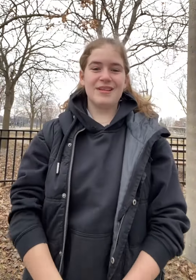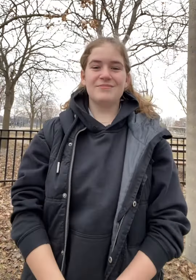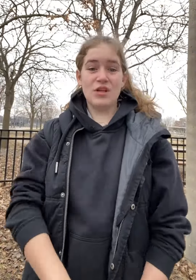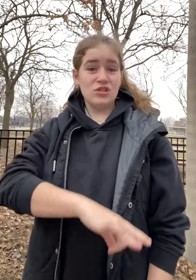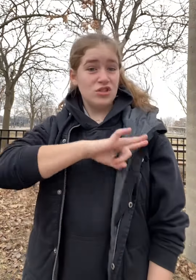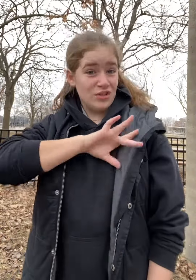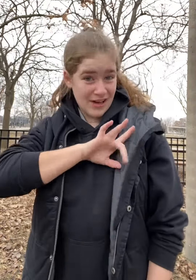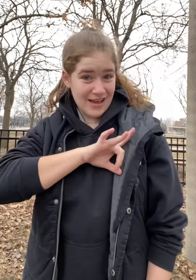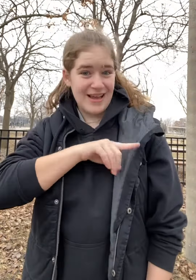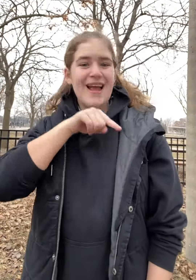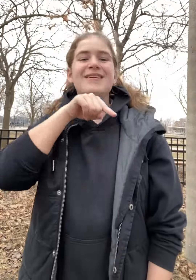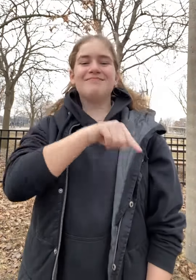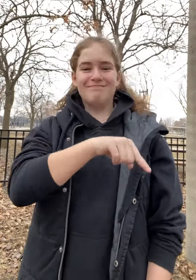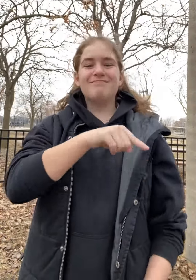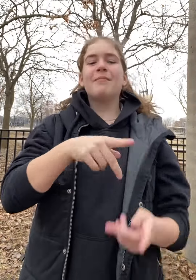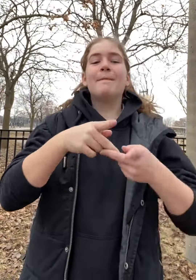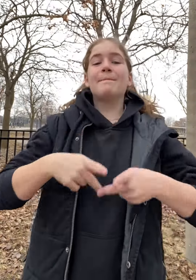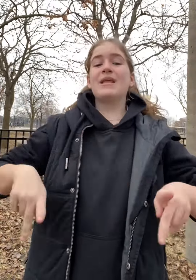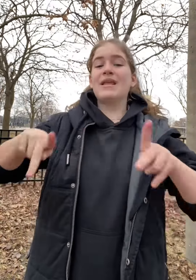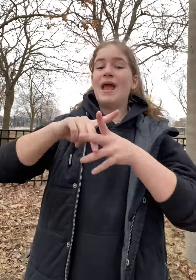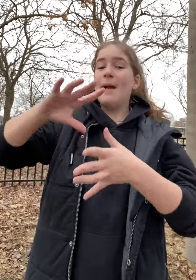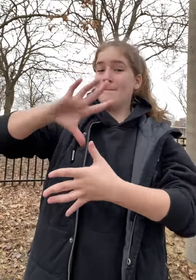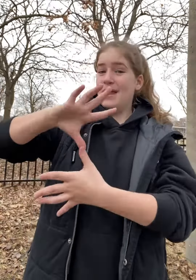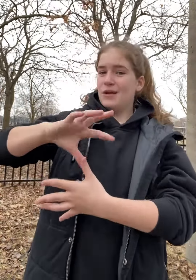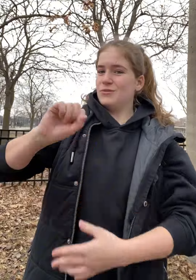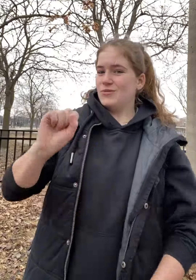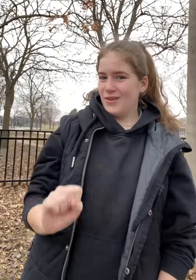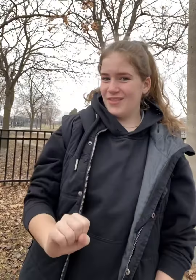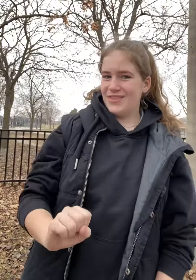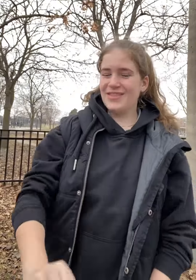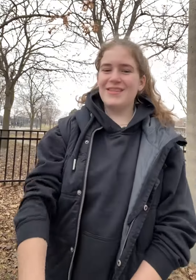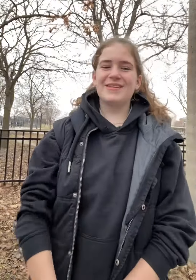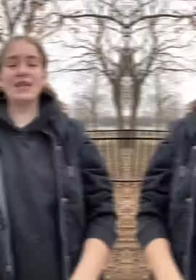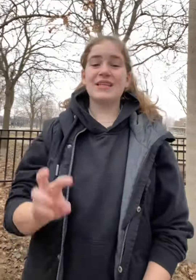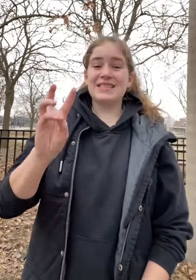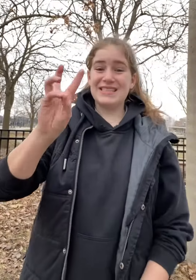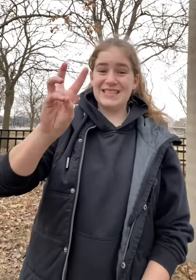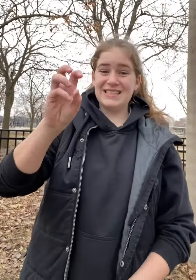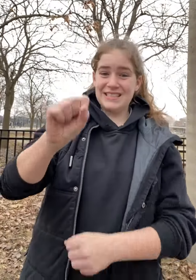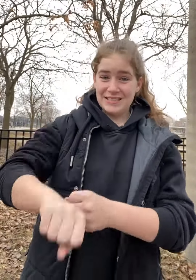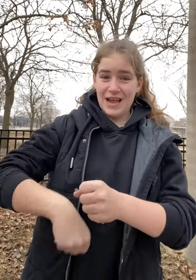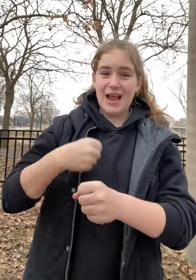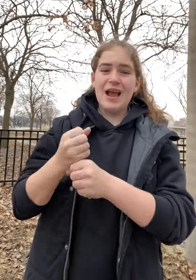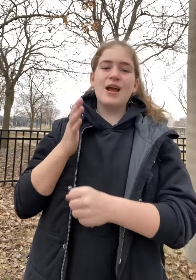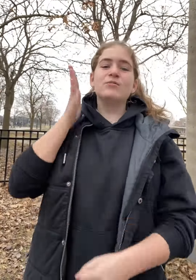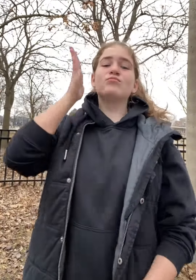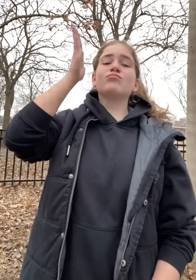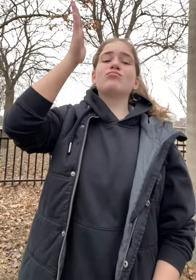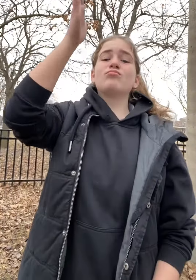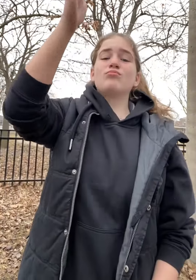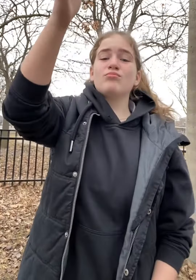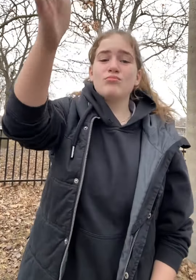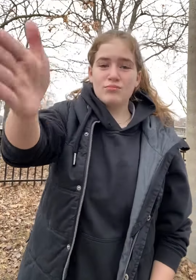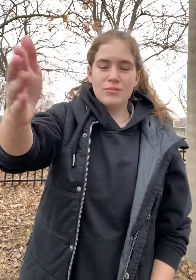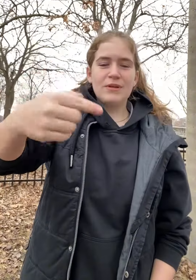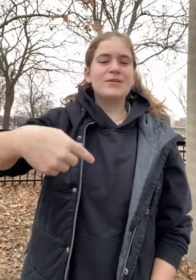Le Chili est un pays d'Amérique du Sud. Six années futures. Moi.